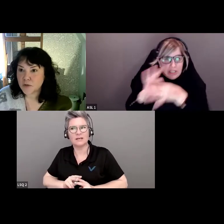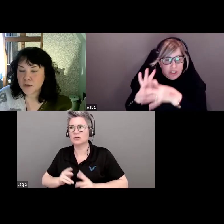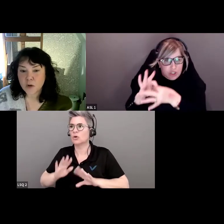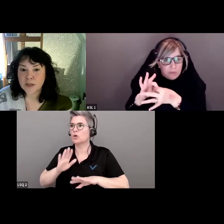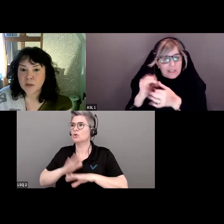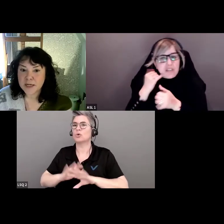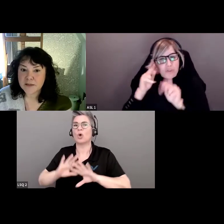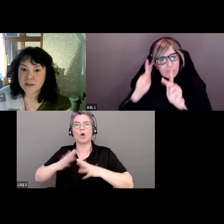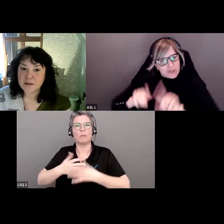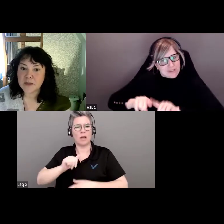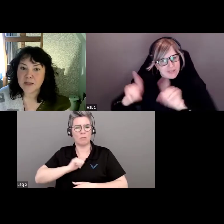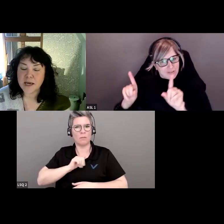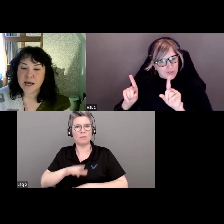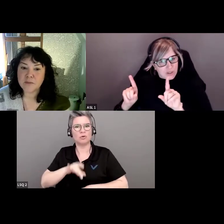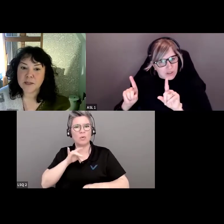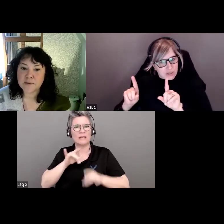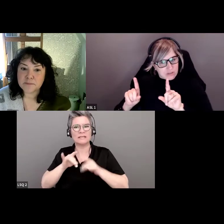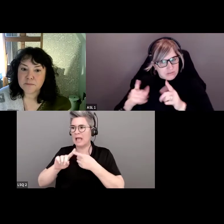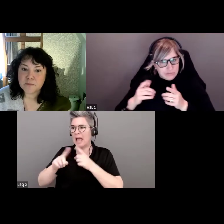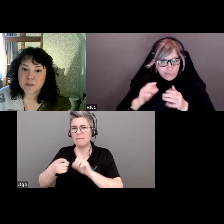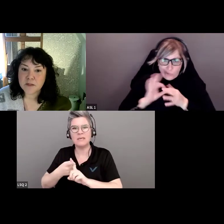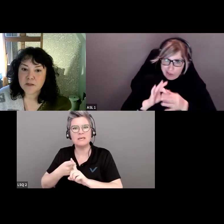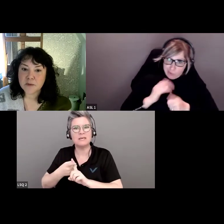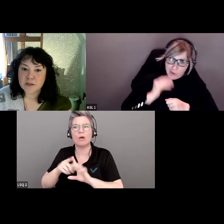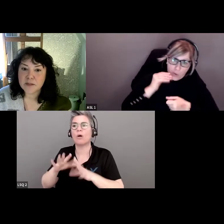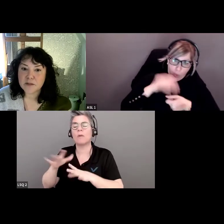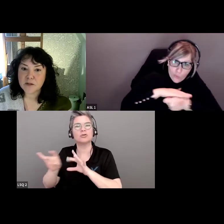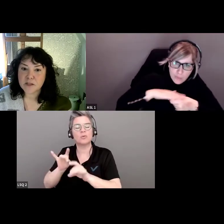façon dont on choisit nos amis et autres.